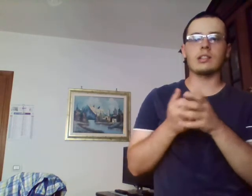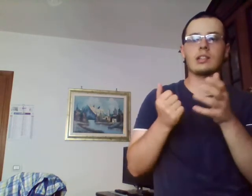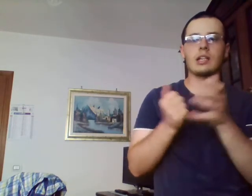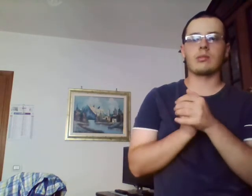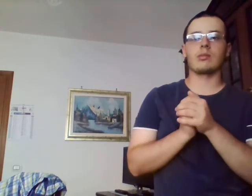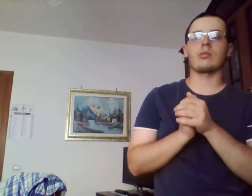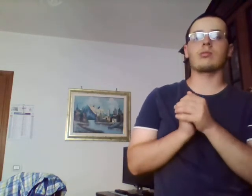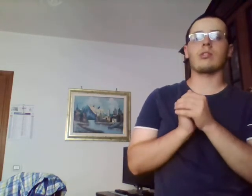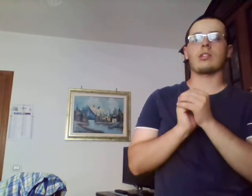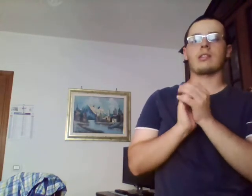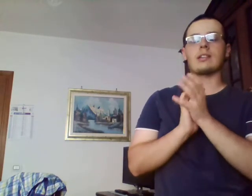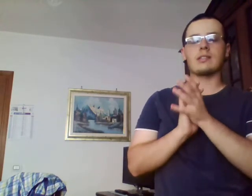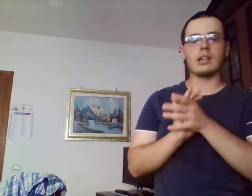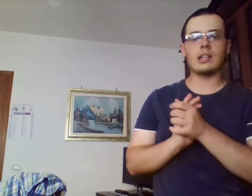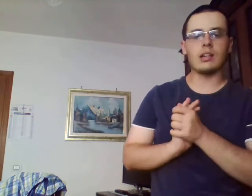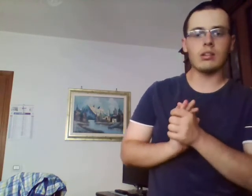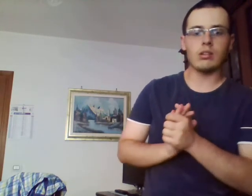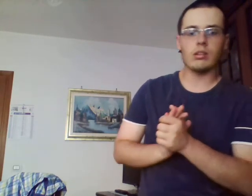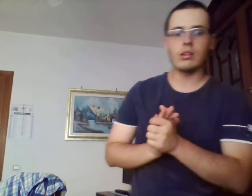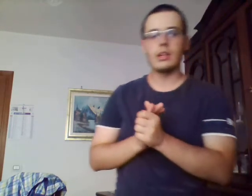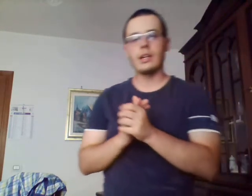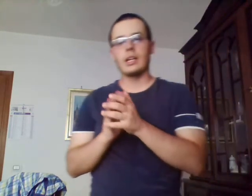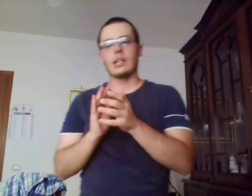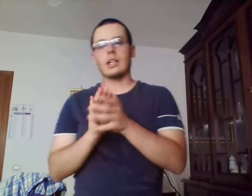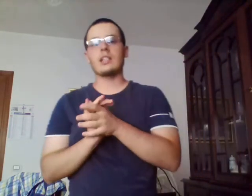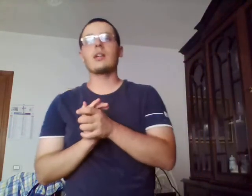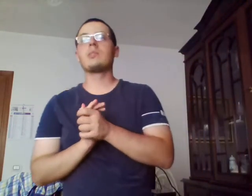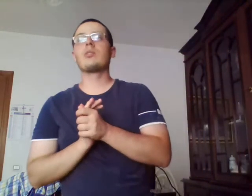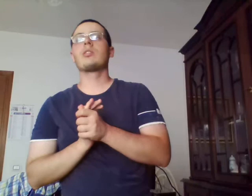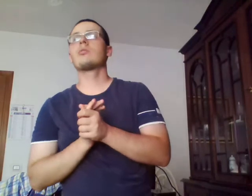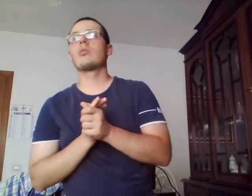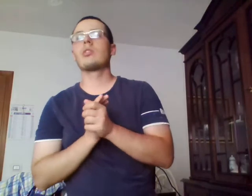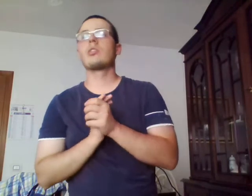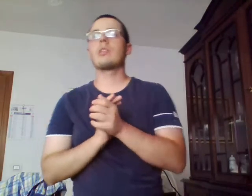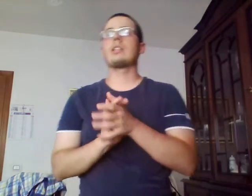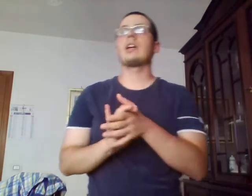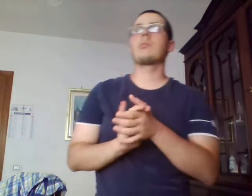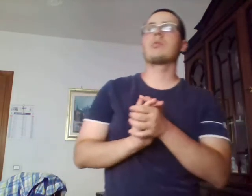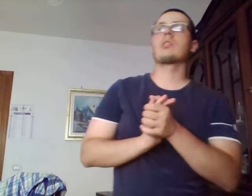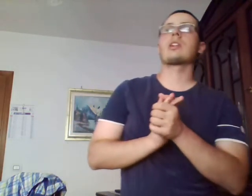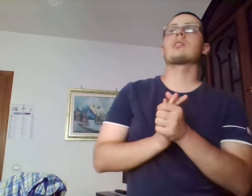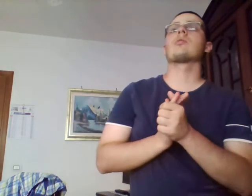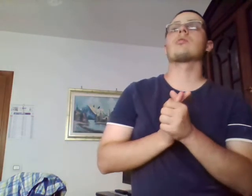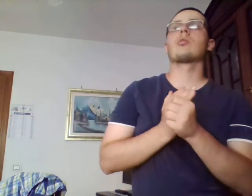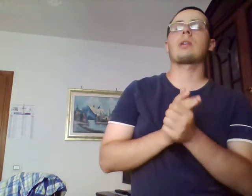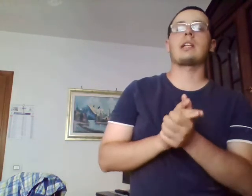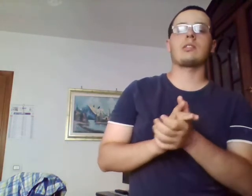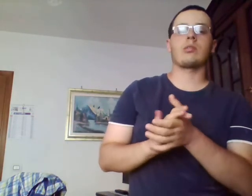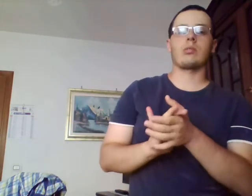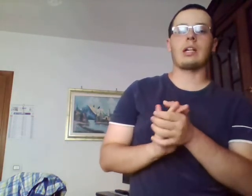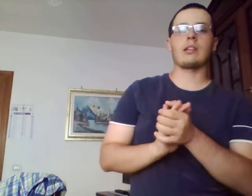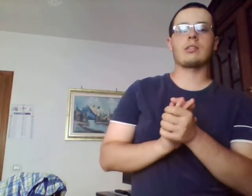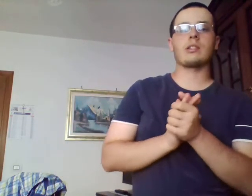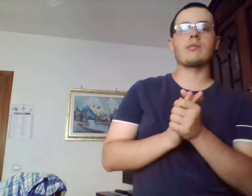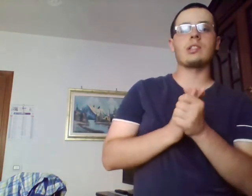ringrazio Torre San Sanello, cari amici, noi ci vediamo, credo, domani con altri video,